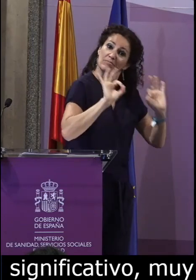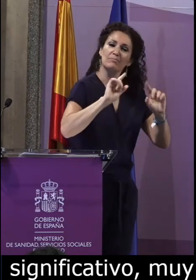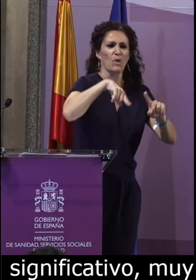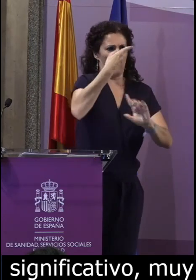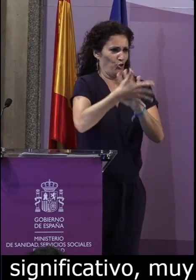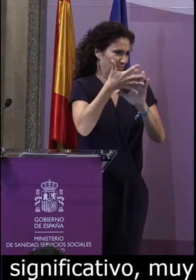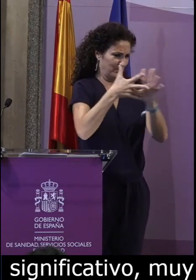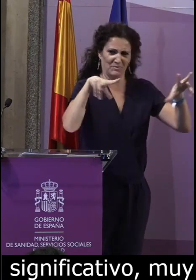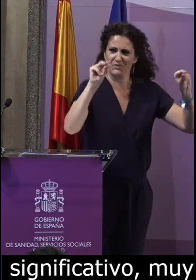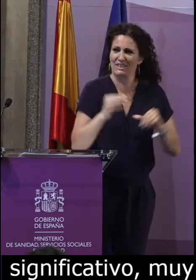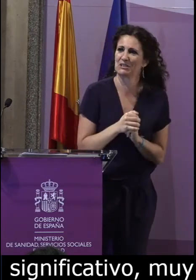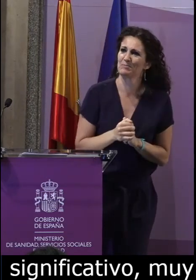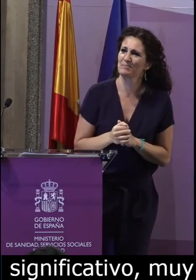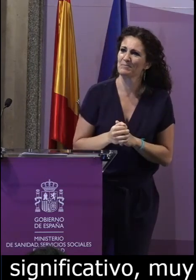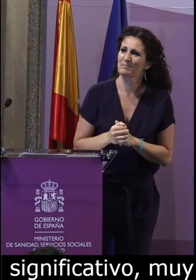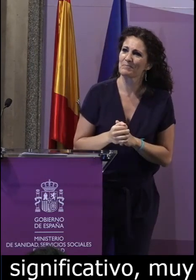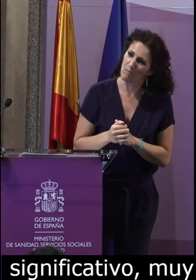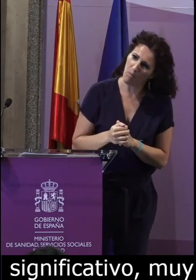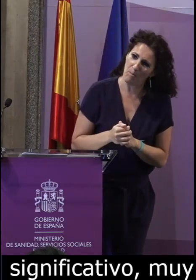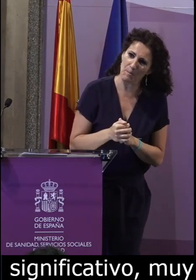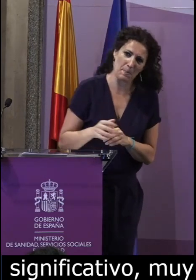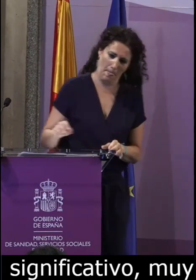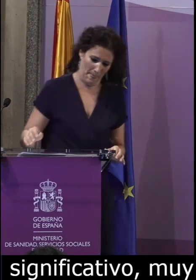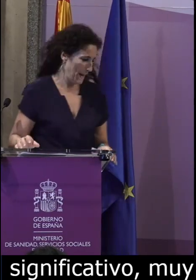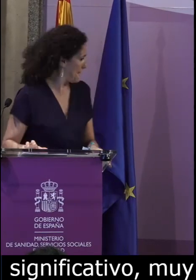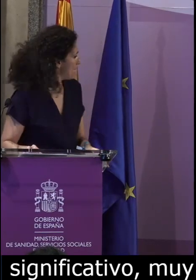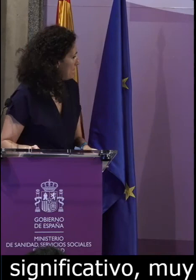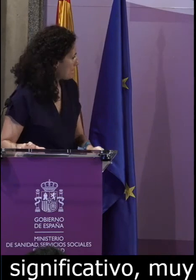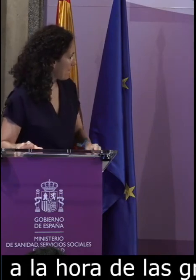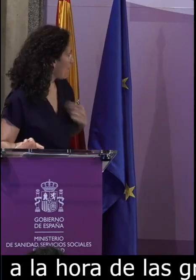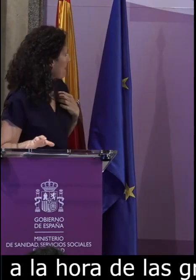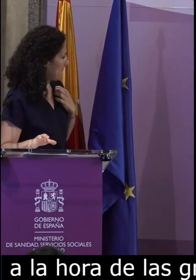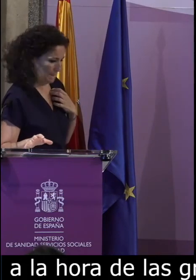y luego para terminar unas últimas palabras.